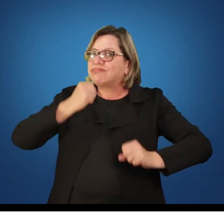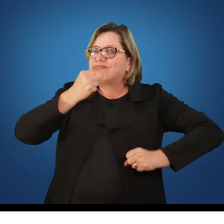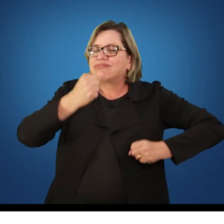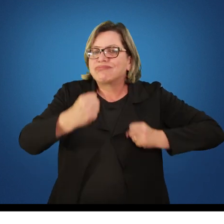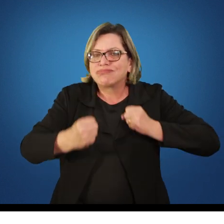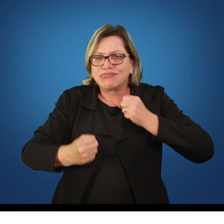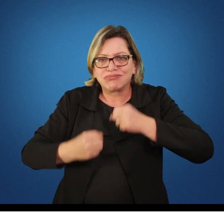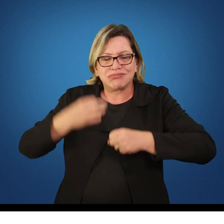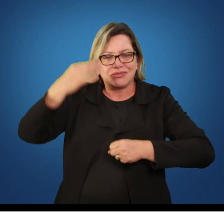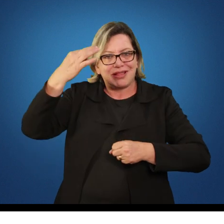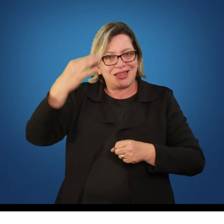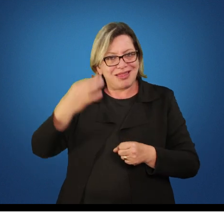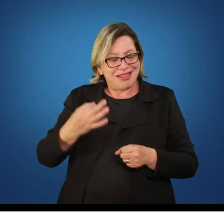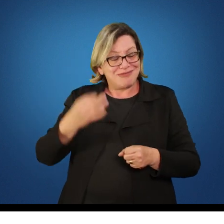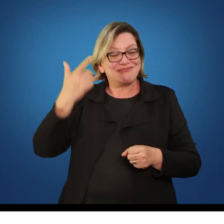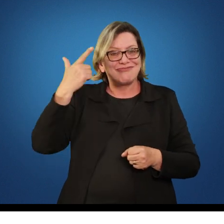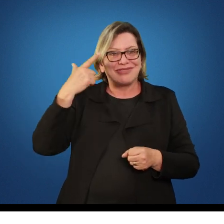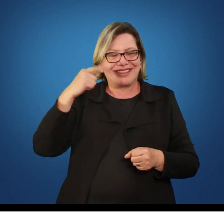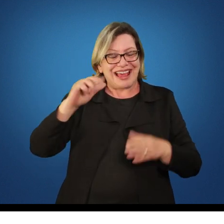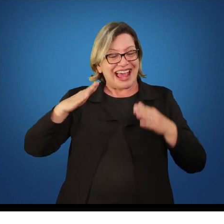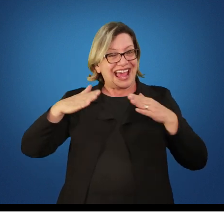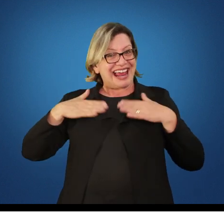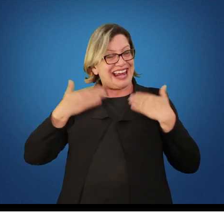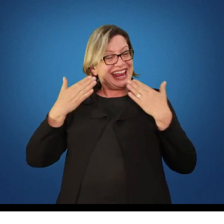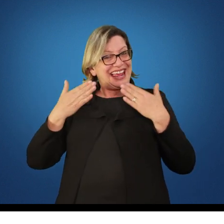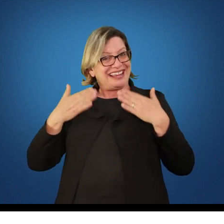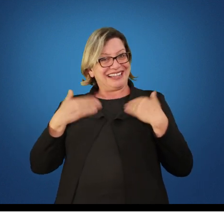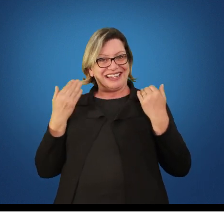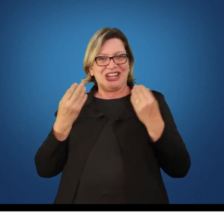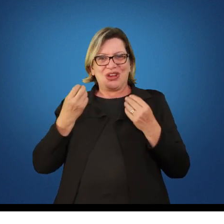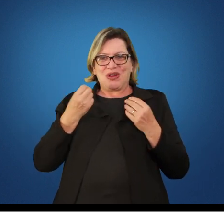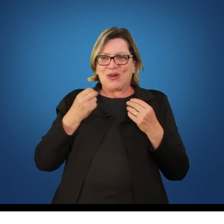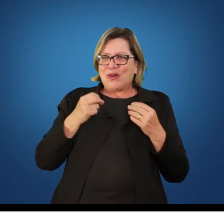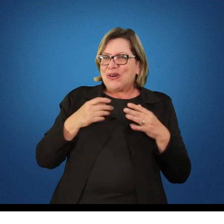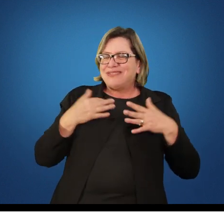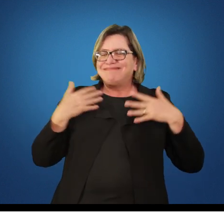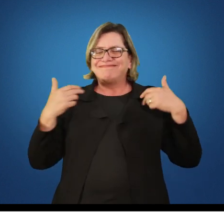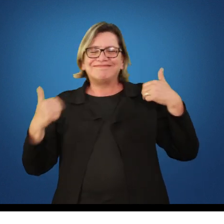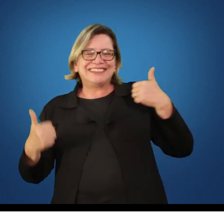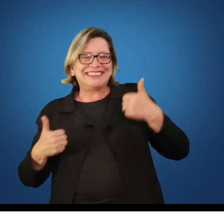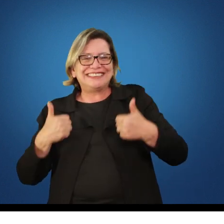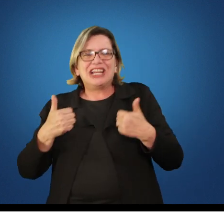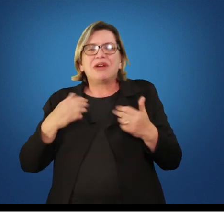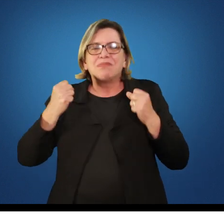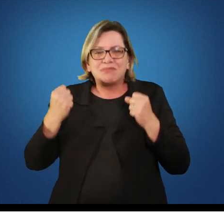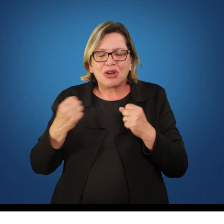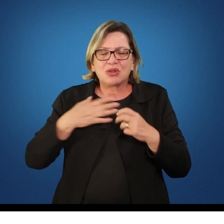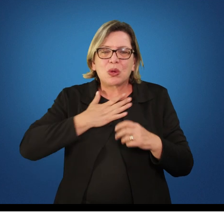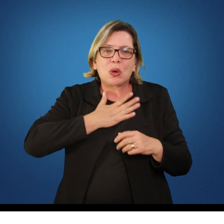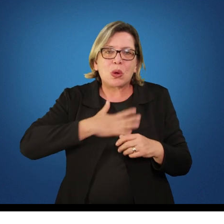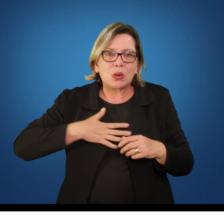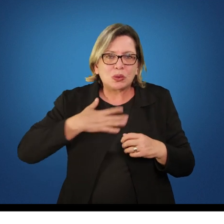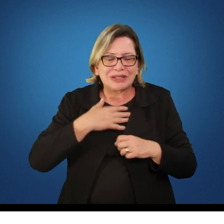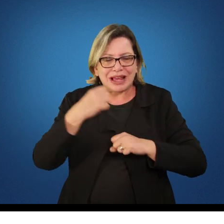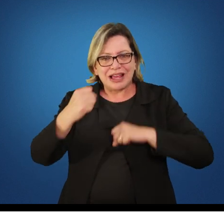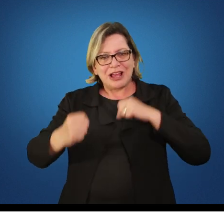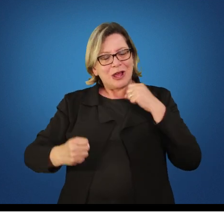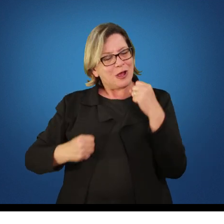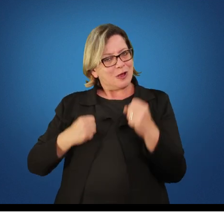correr de uma maneira mais alegre se eu correr de uma maneira mais descontraída eu posso gostar de correr entenderam? aí a criança